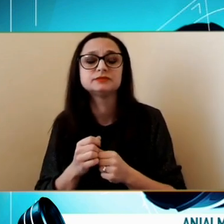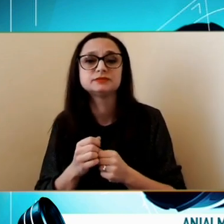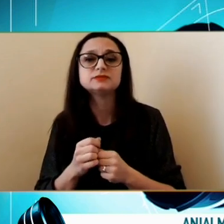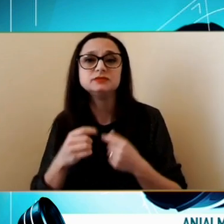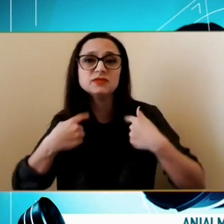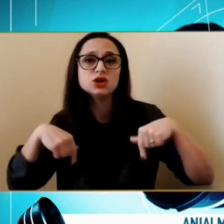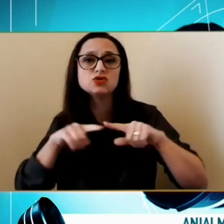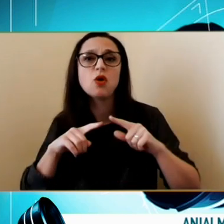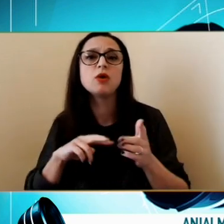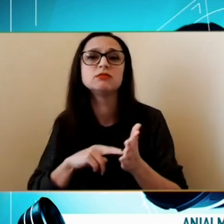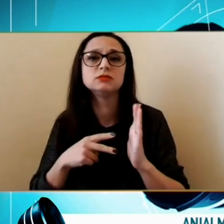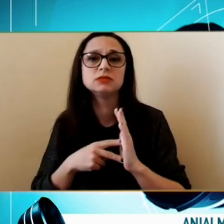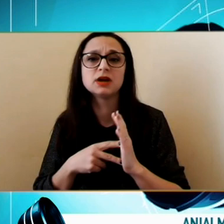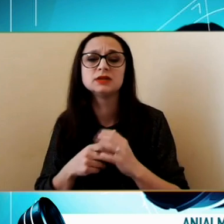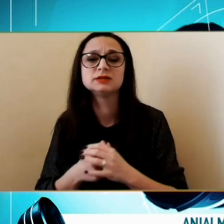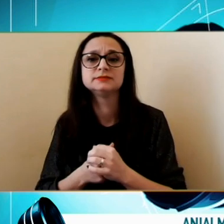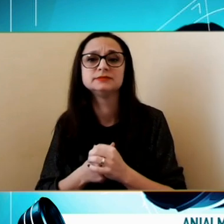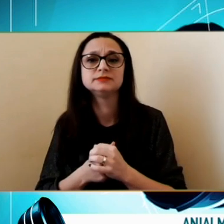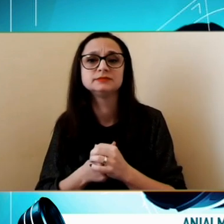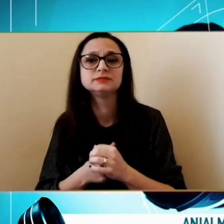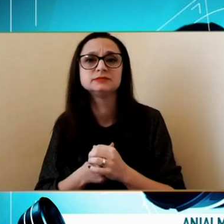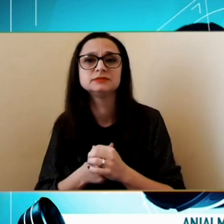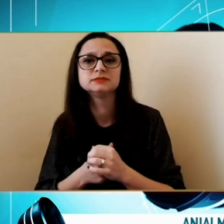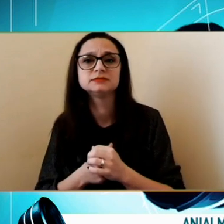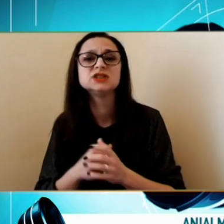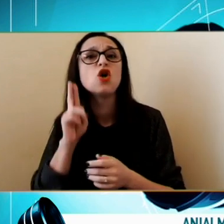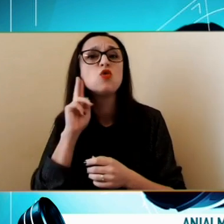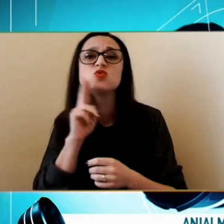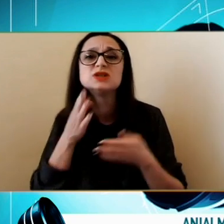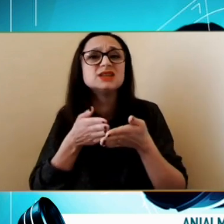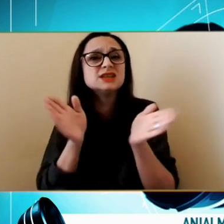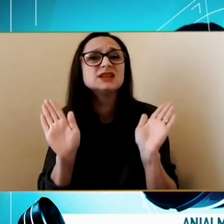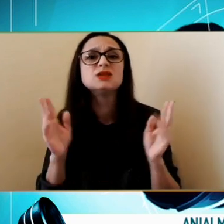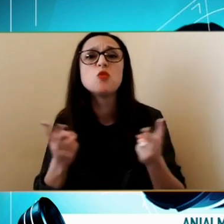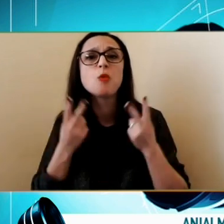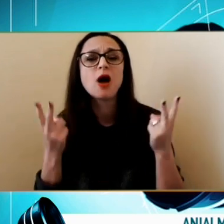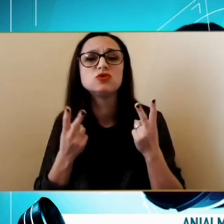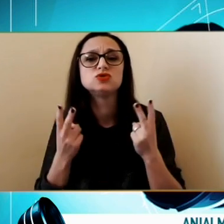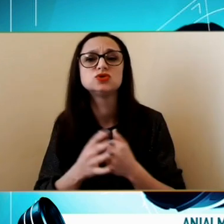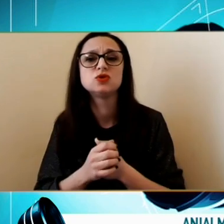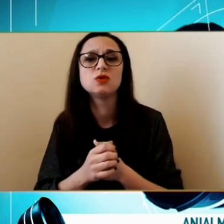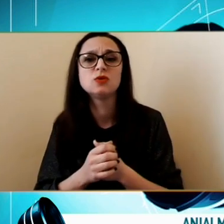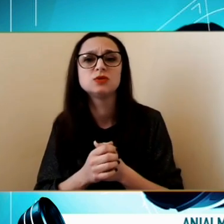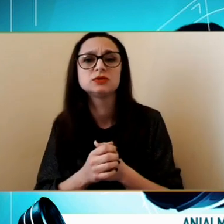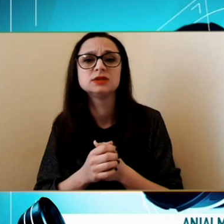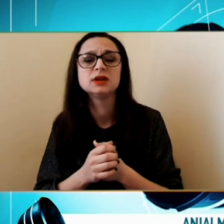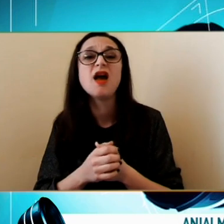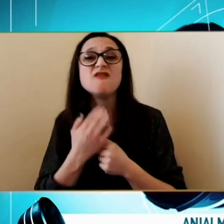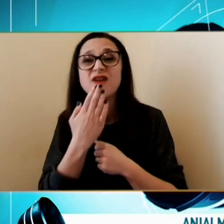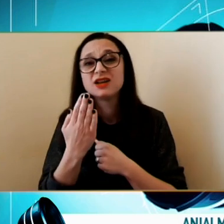Pentru că În primul rând Surgii se deschid Mult mai ușor Față de Persoanele surte